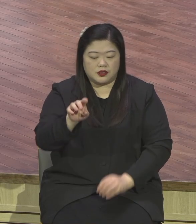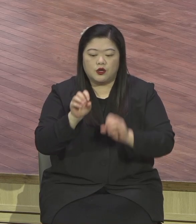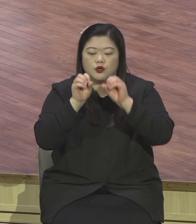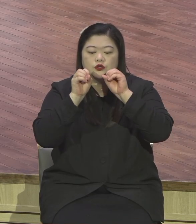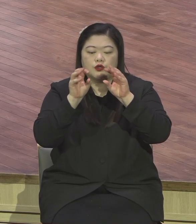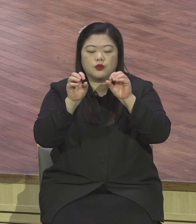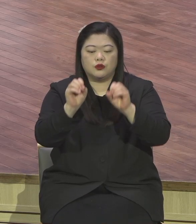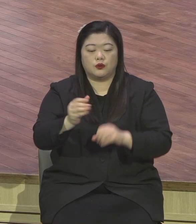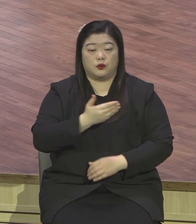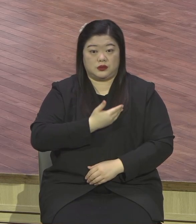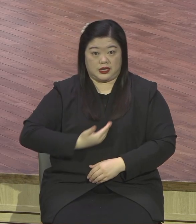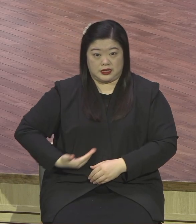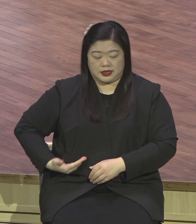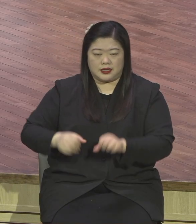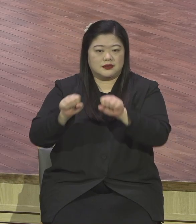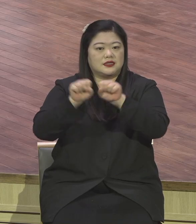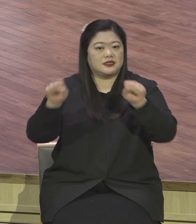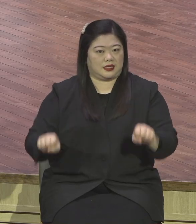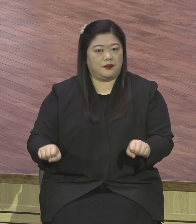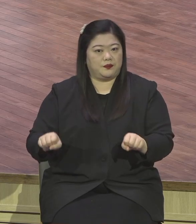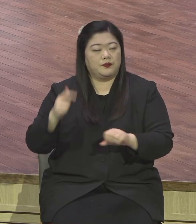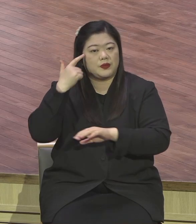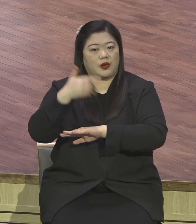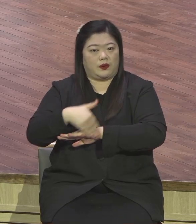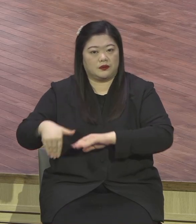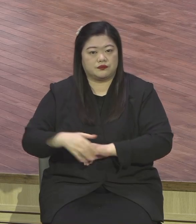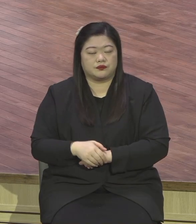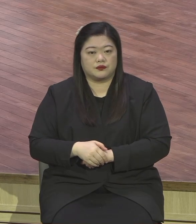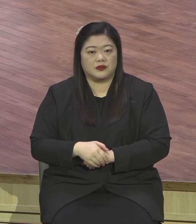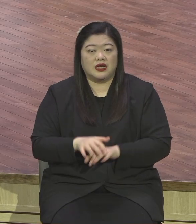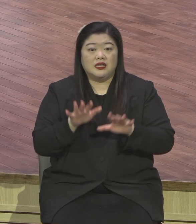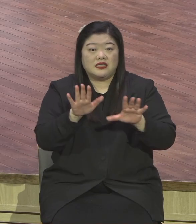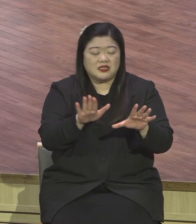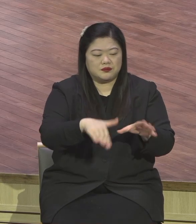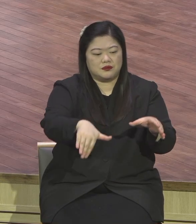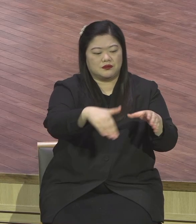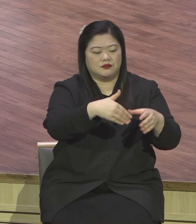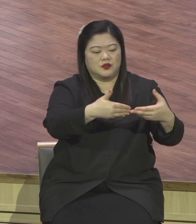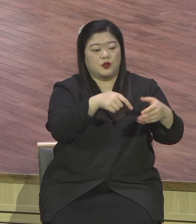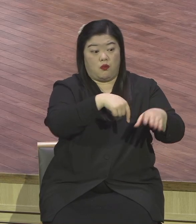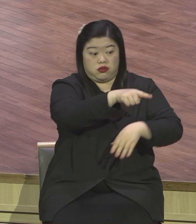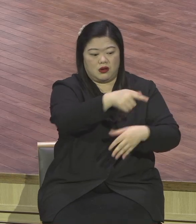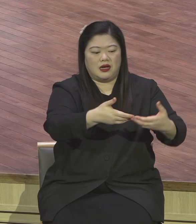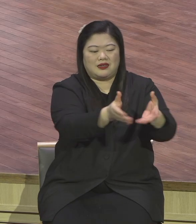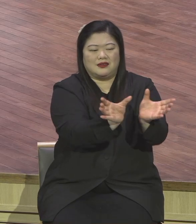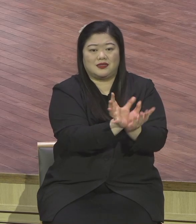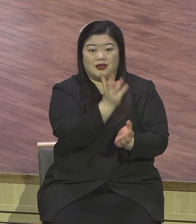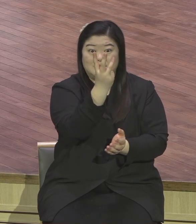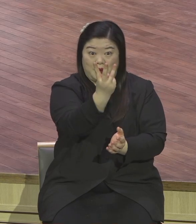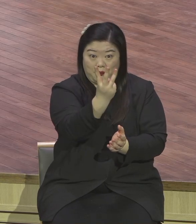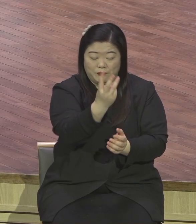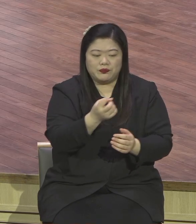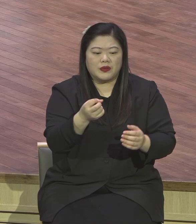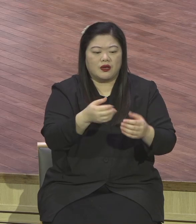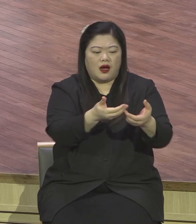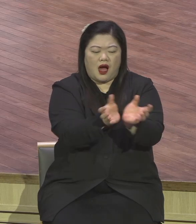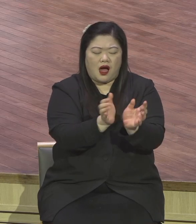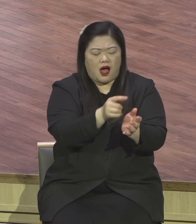시작됩니다. 종교단체와 3단체를 능가하는 성경적 제자를 세우기 위해서 새로운 훈련 속으로 들어가게 됩니다.